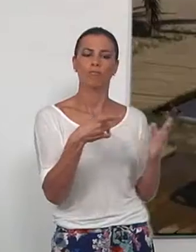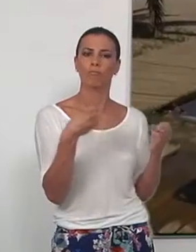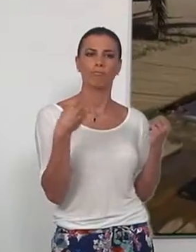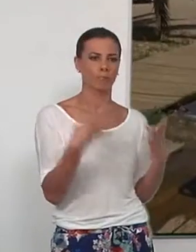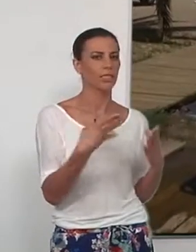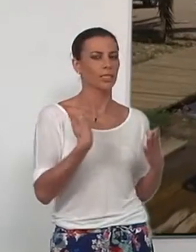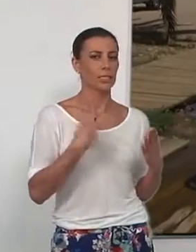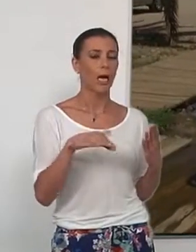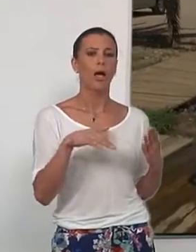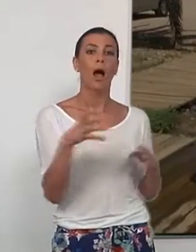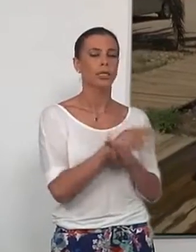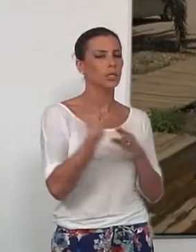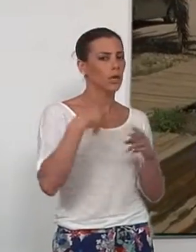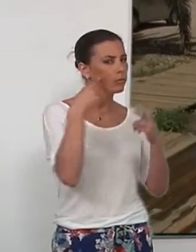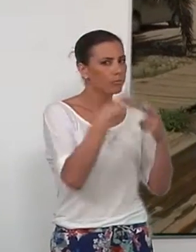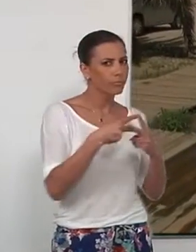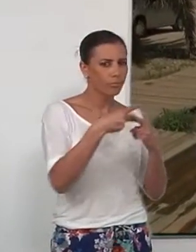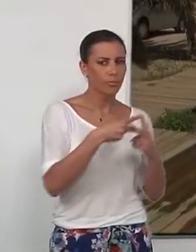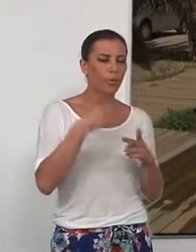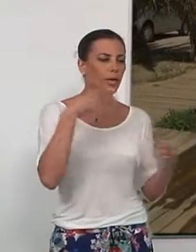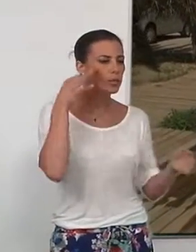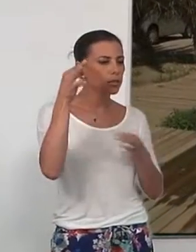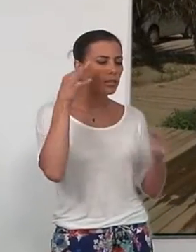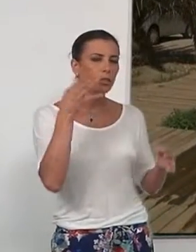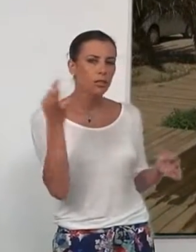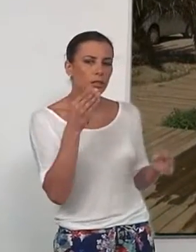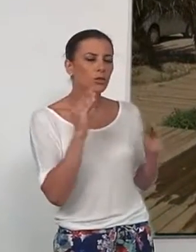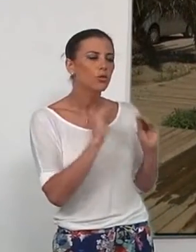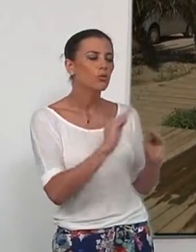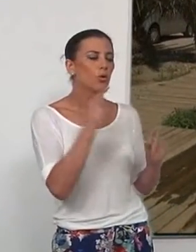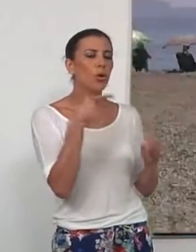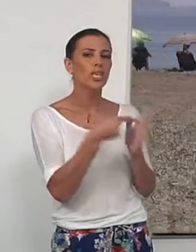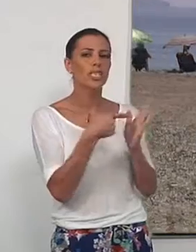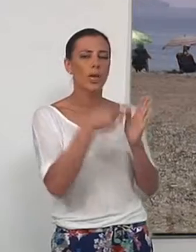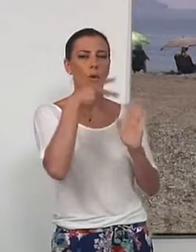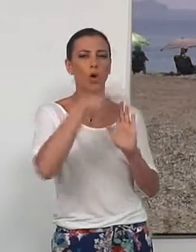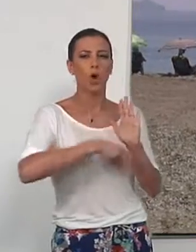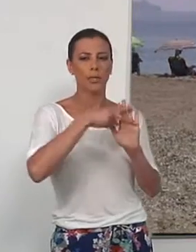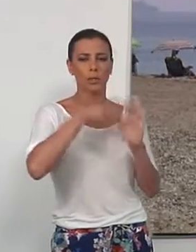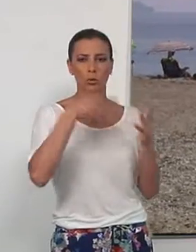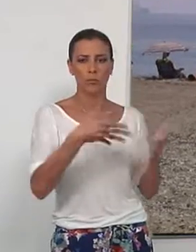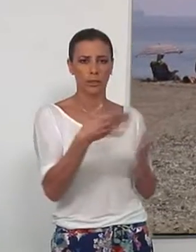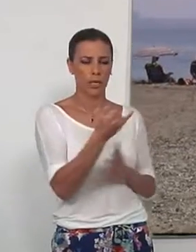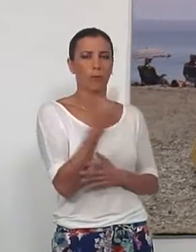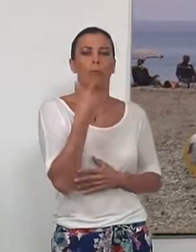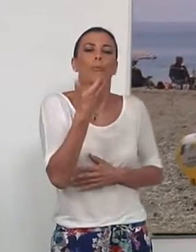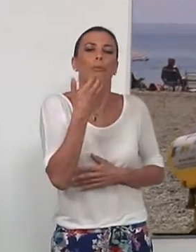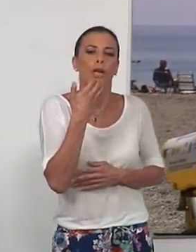analizadas para determinar los parámetros exigidos por la normativa actual. Entre ellos se encuentra la